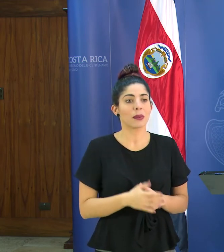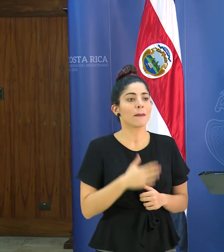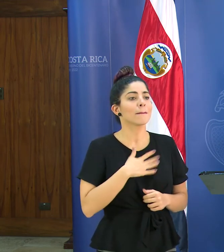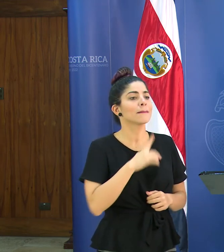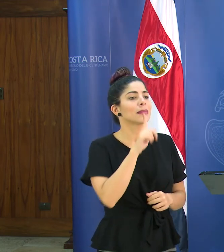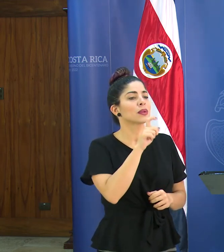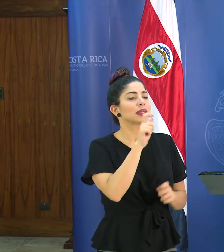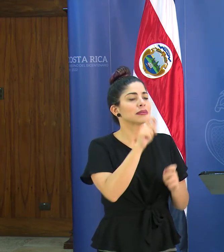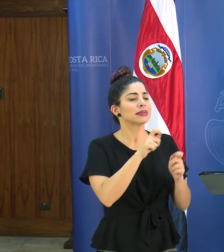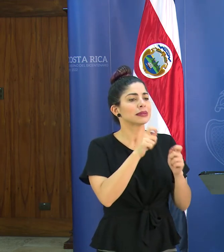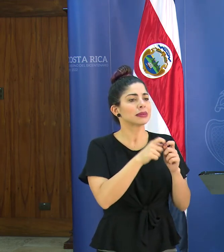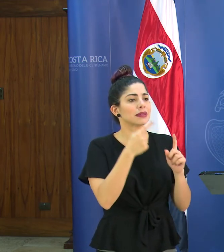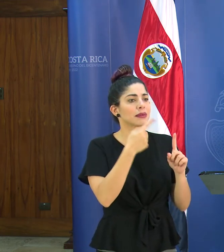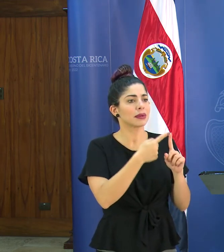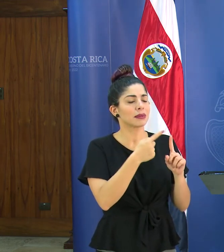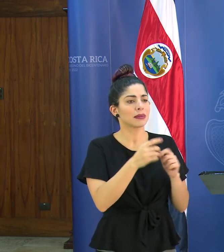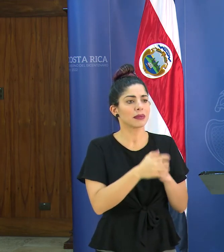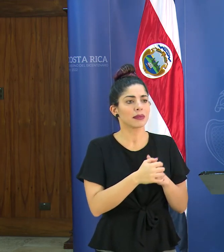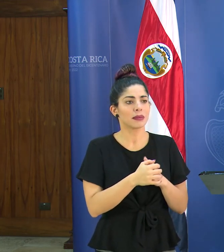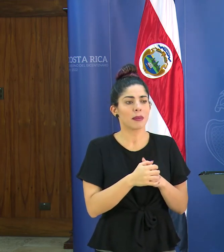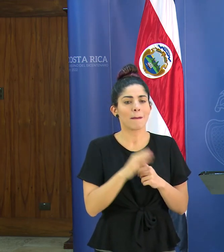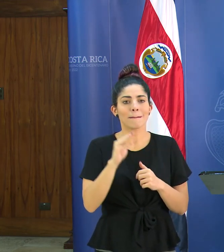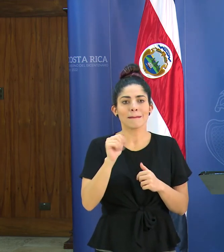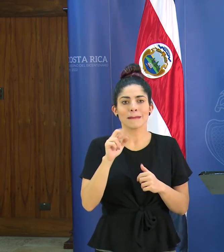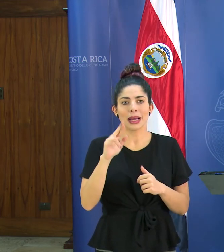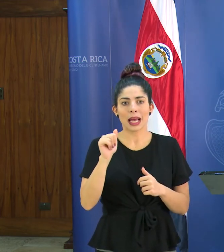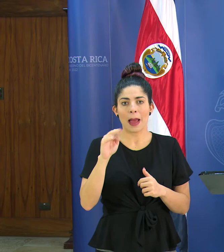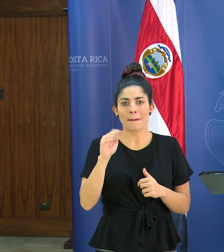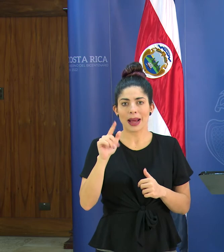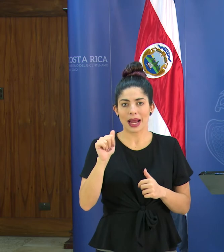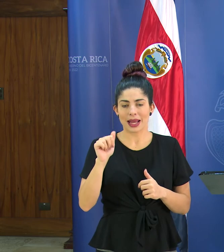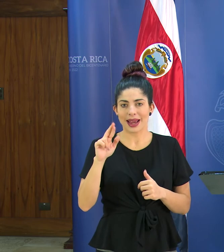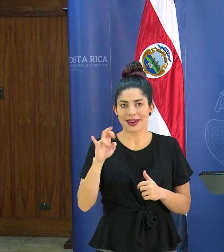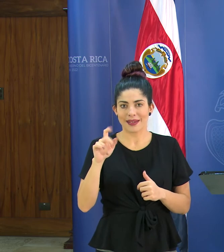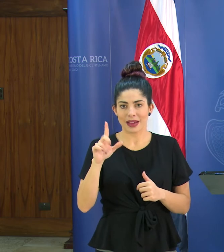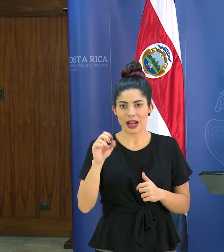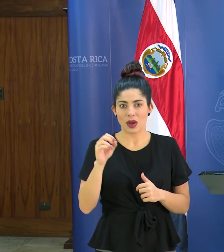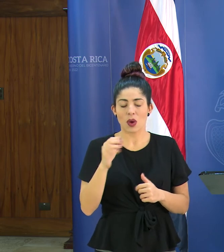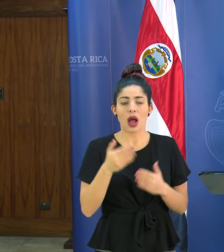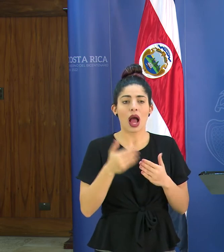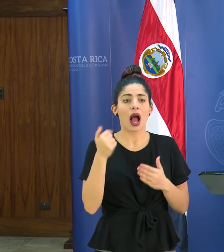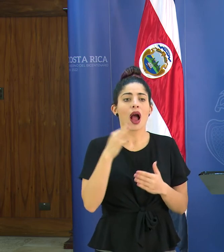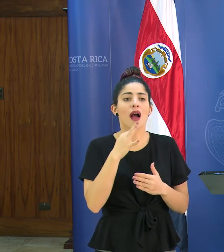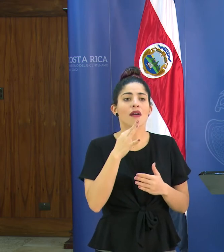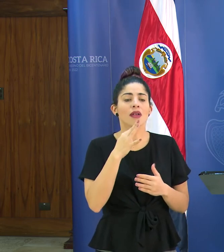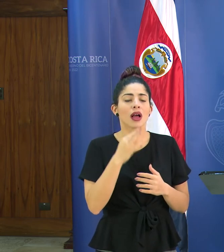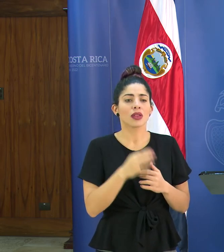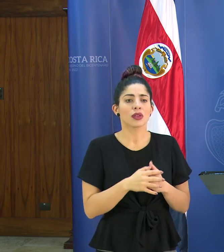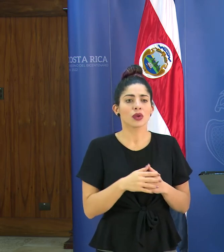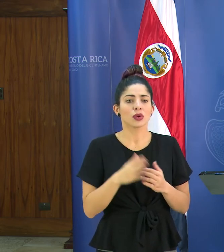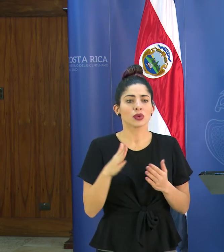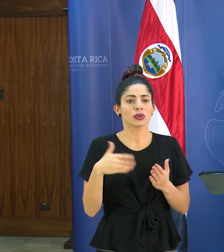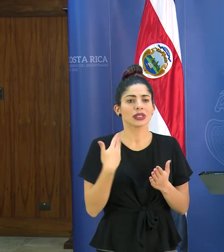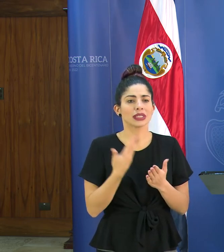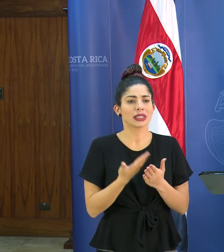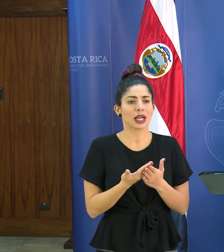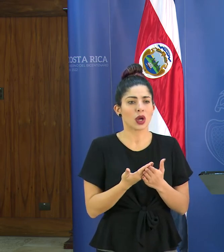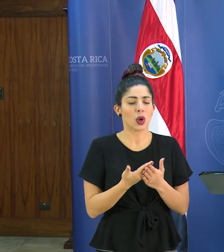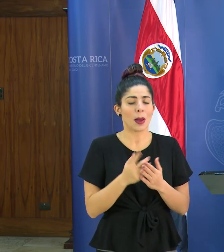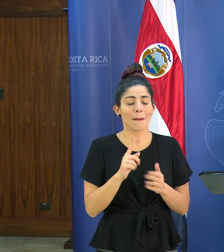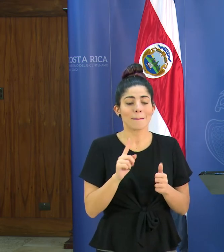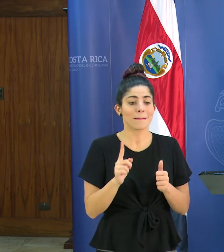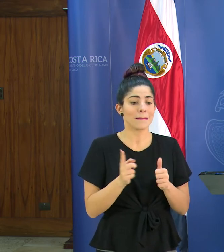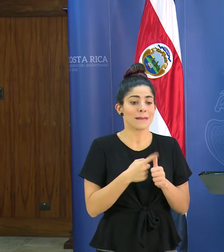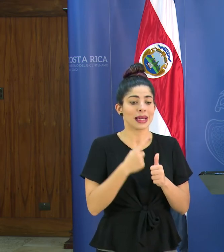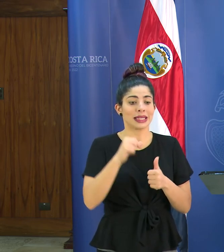pregunta es específicamente para María María Revelo se ha estado hablando que ha llegado como de primer